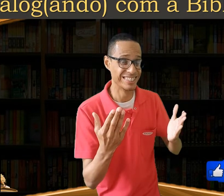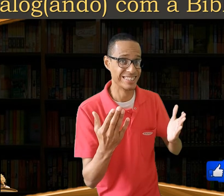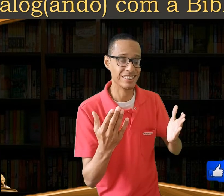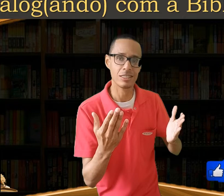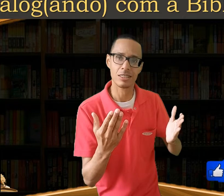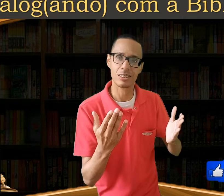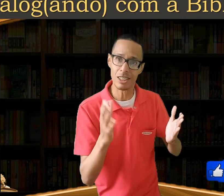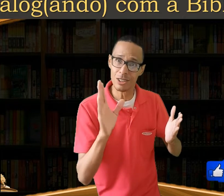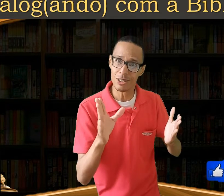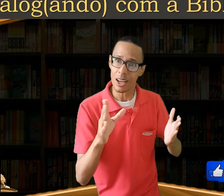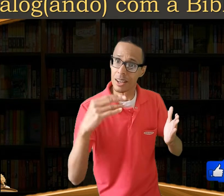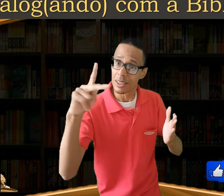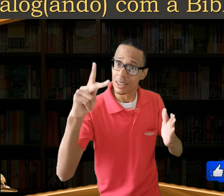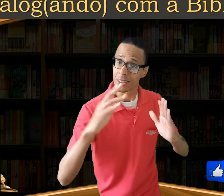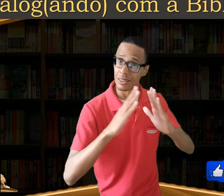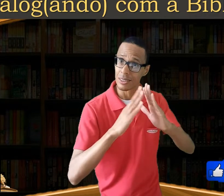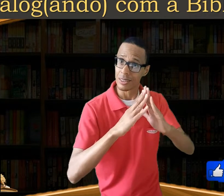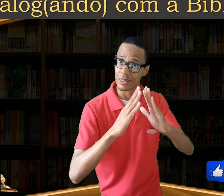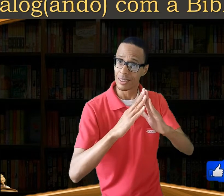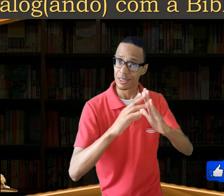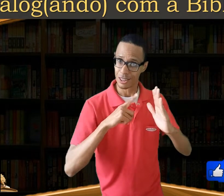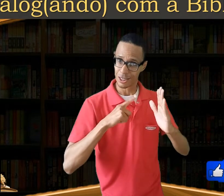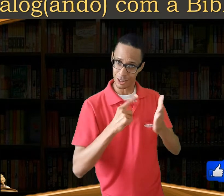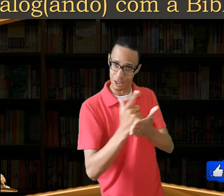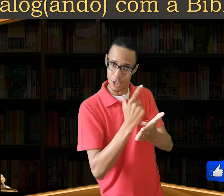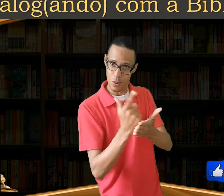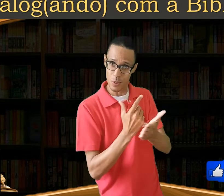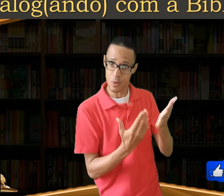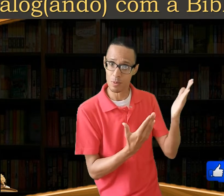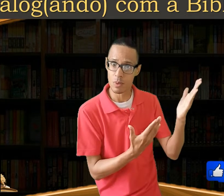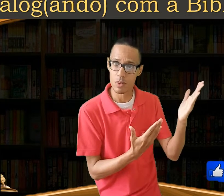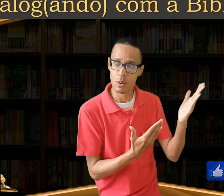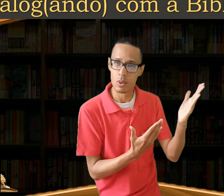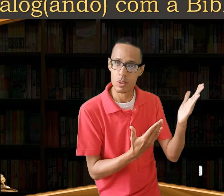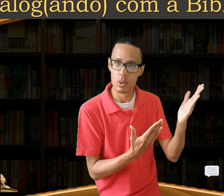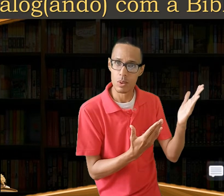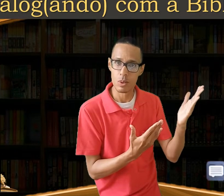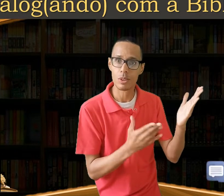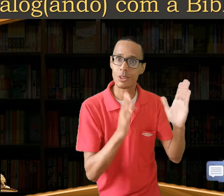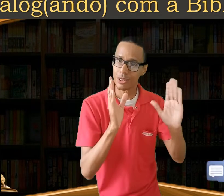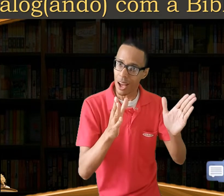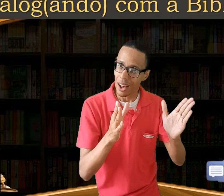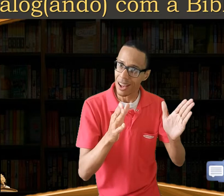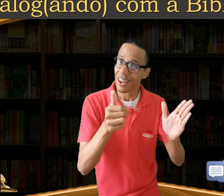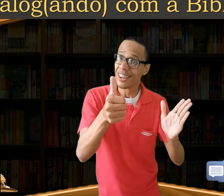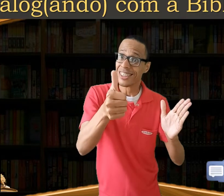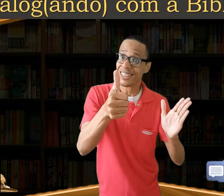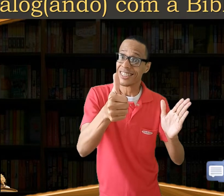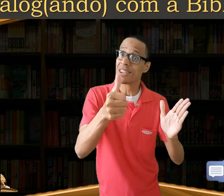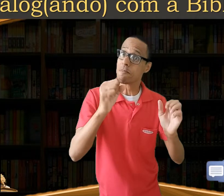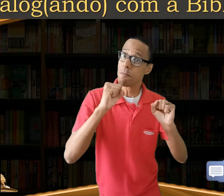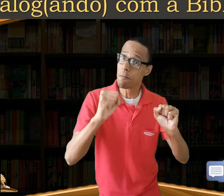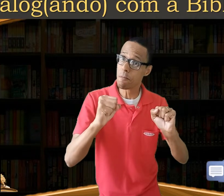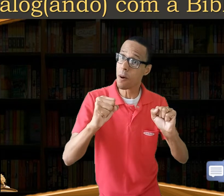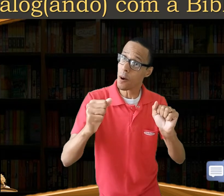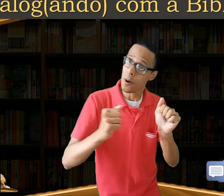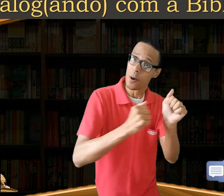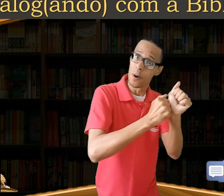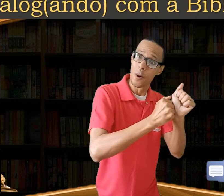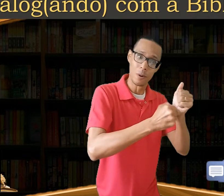livro em sua biblioteca? Se tiver, poderá dialogar conosco enviando suas perguntas durante o nosso encontro.